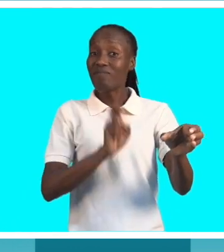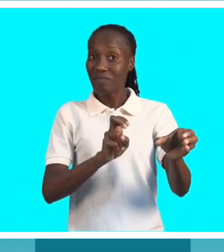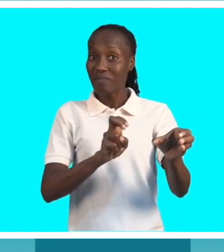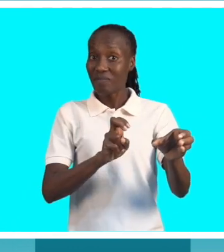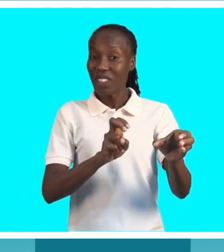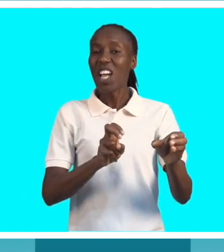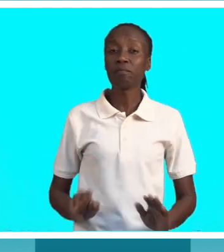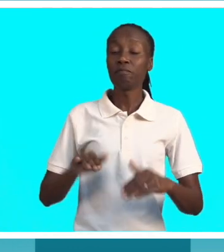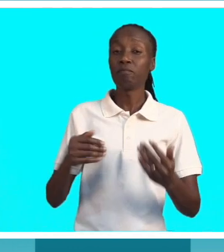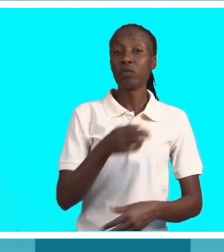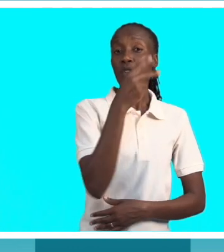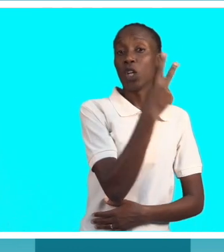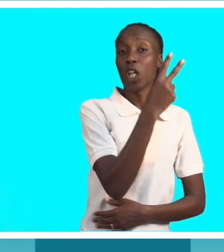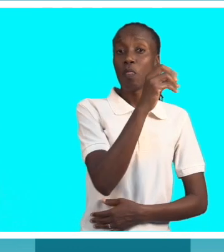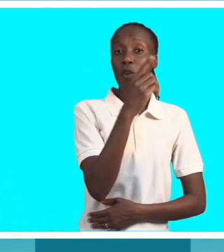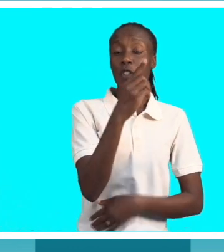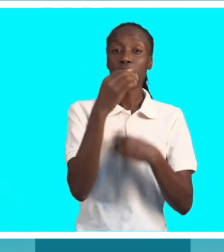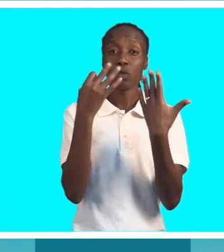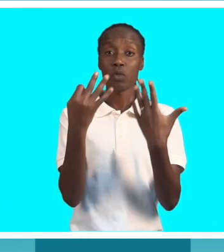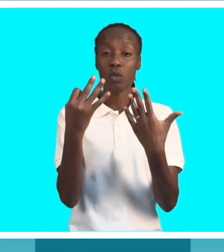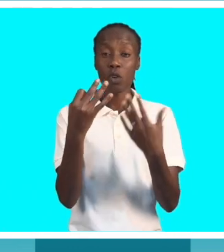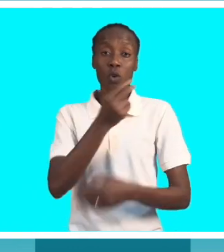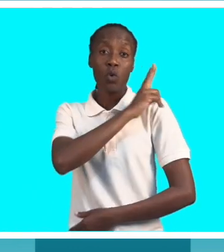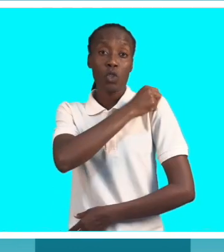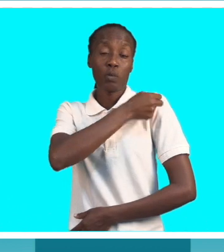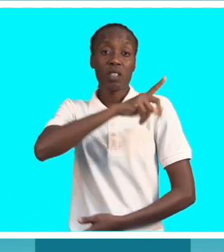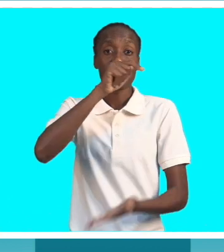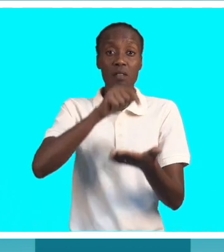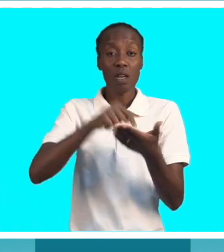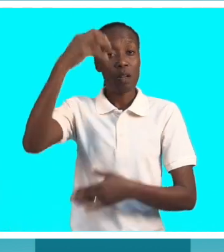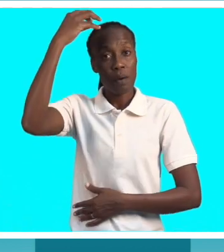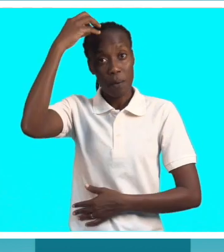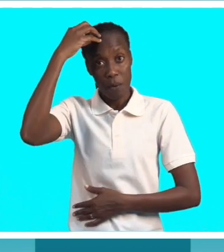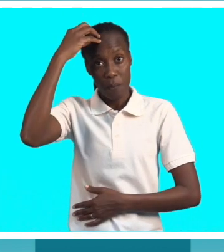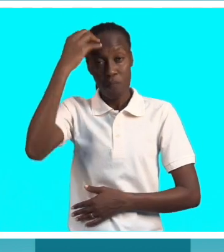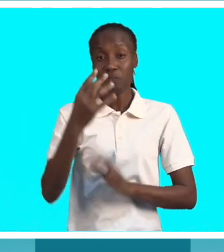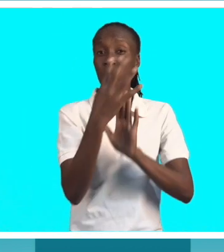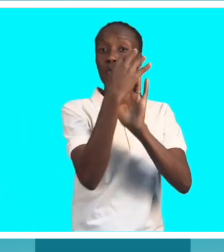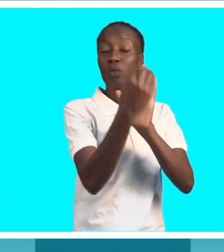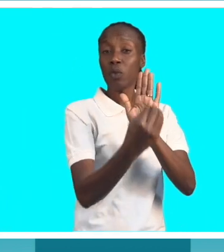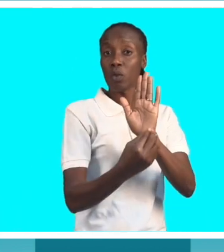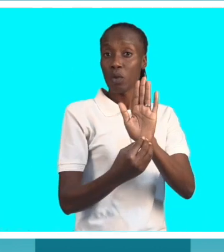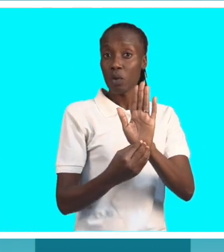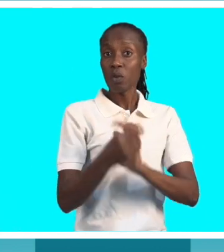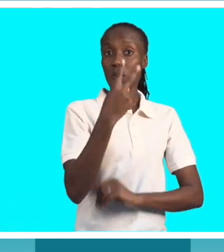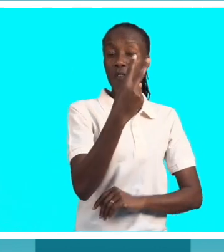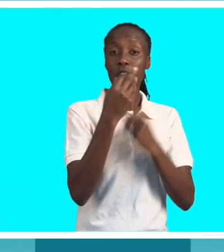Em 2018, só no hospital central de Maputo foram registrados 28